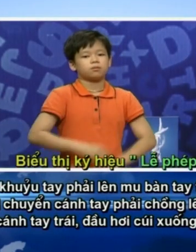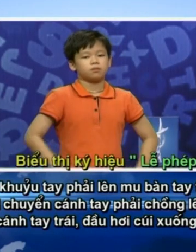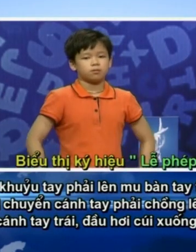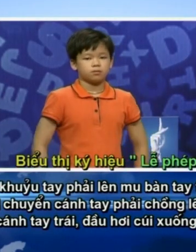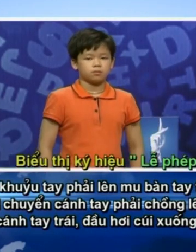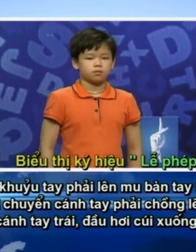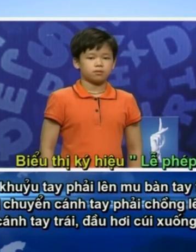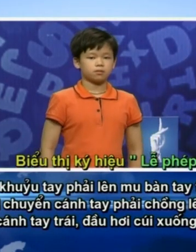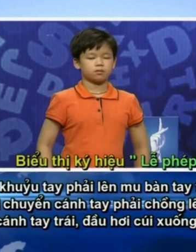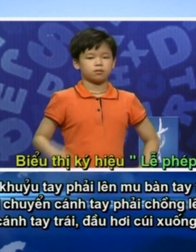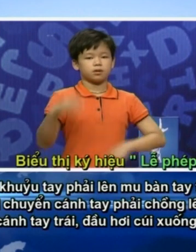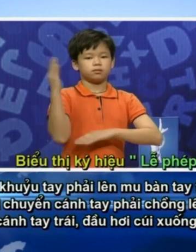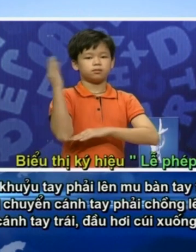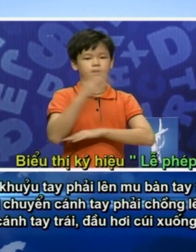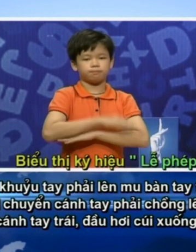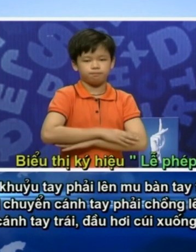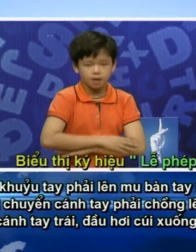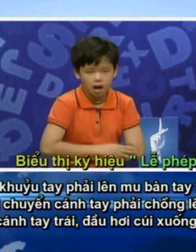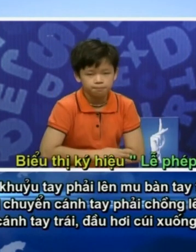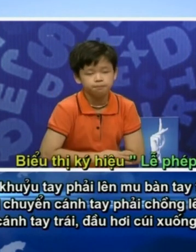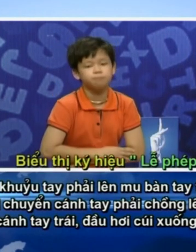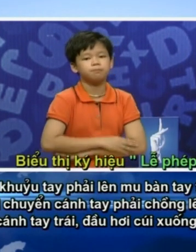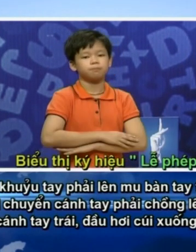Trồng lên cánh tay trái Đồng thời đầu hơi cuối xuống